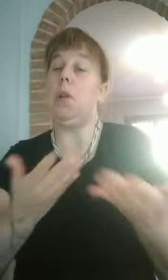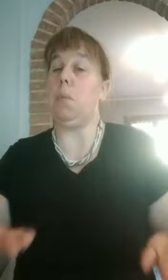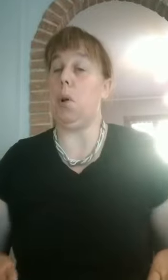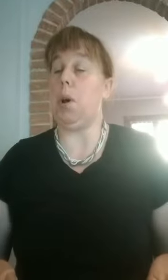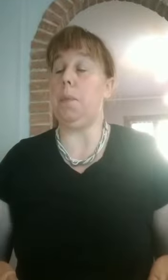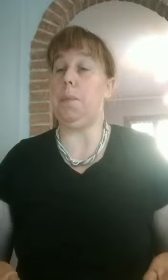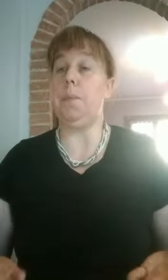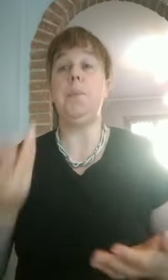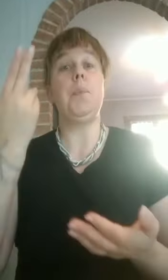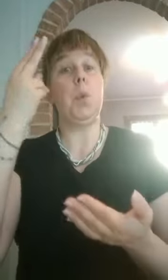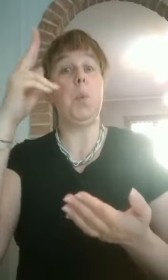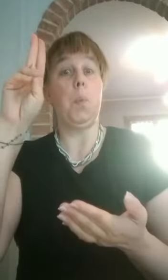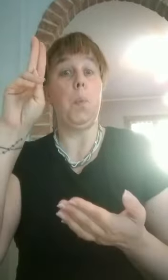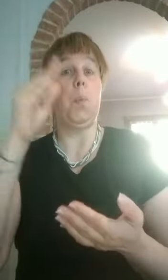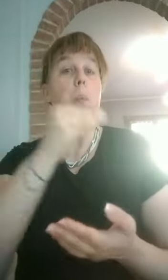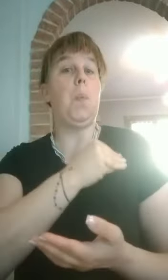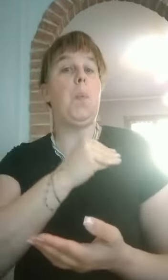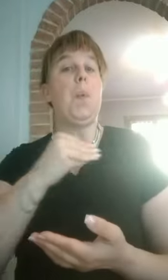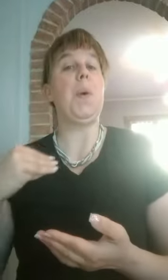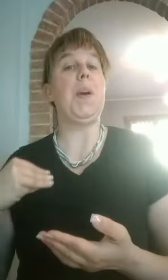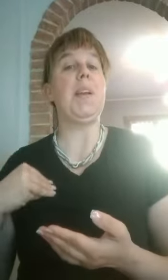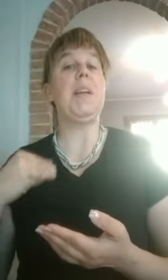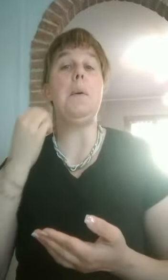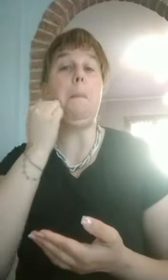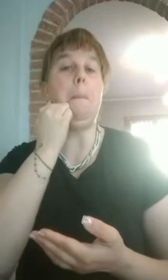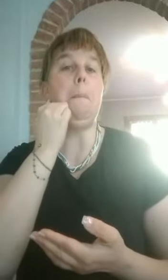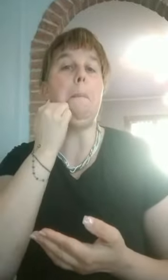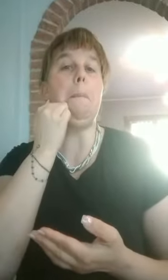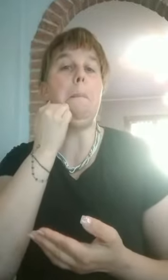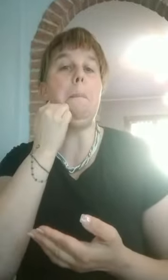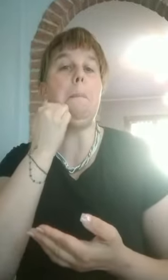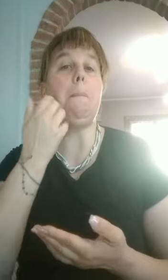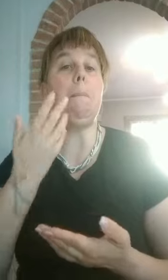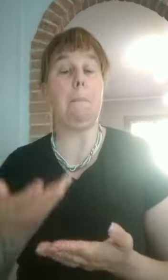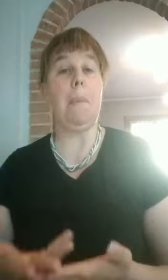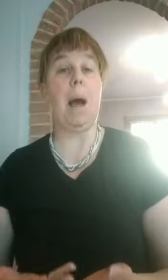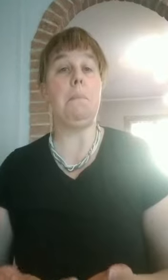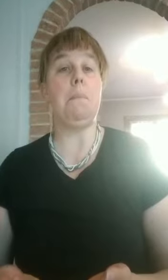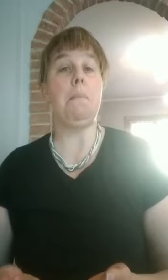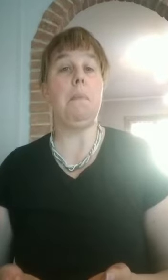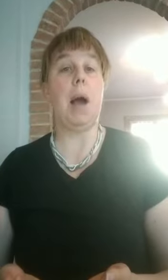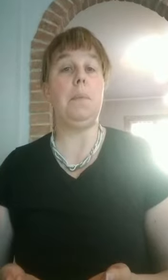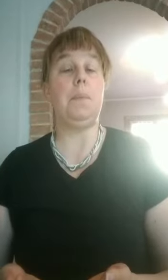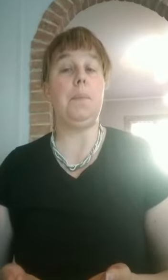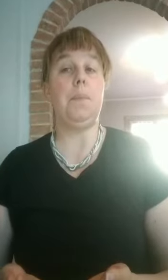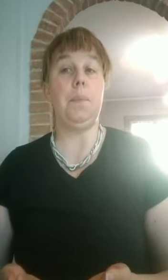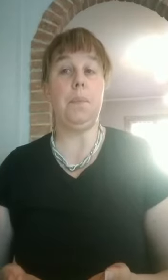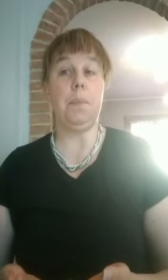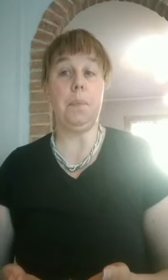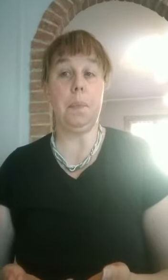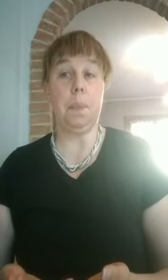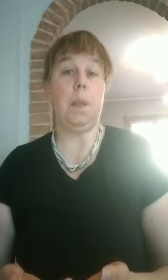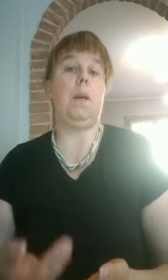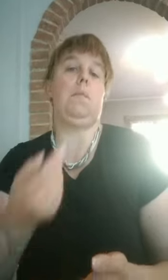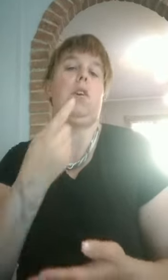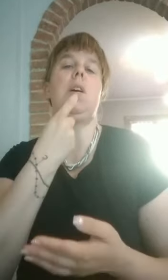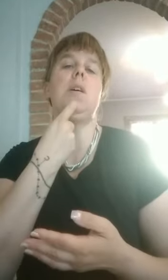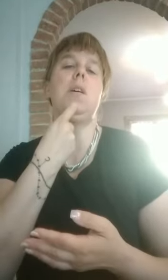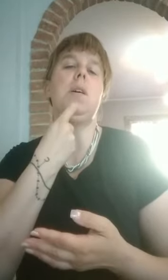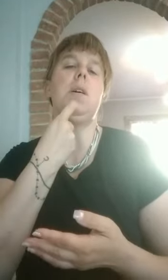semplice poesia e magari i bimbi più piccolini possono anche impararne solo una piccola parte,